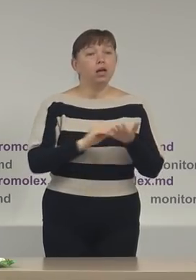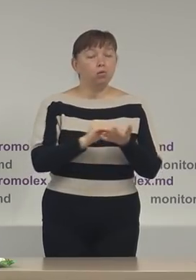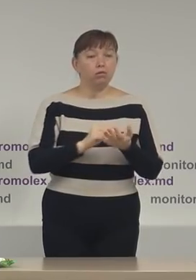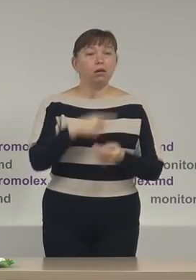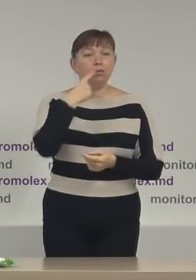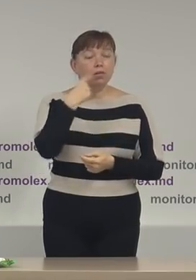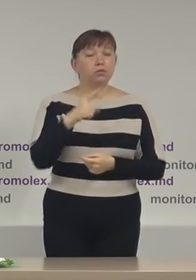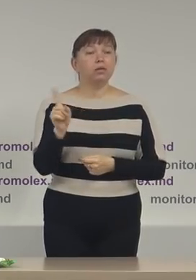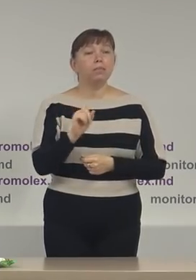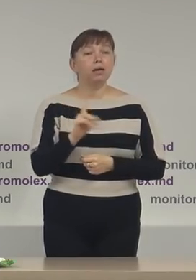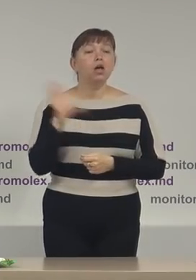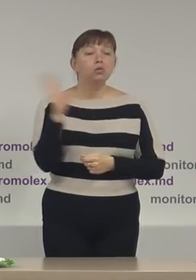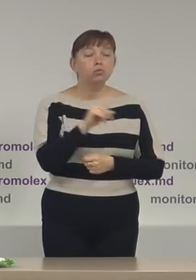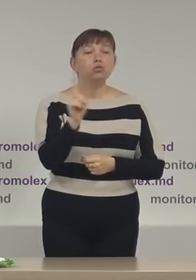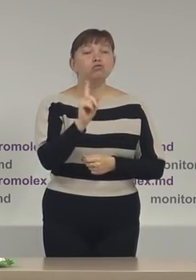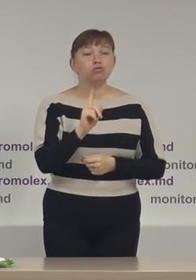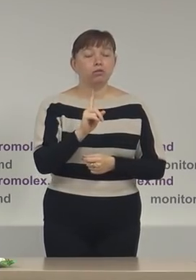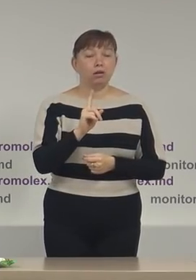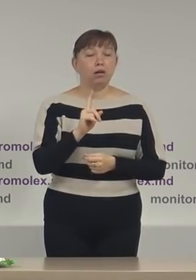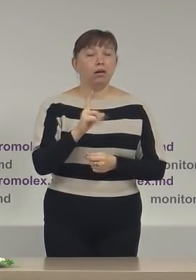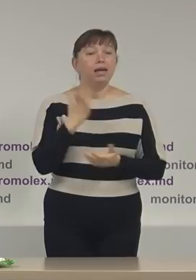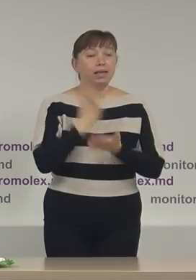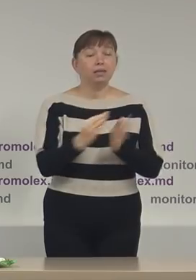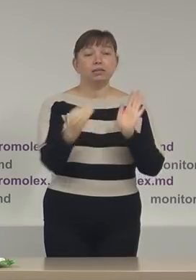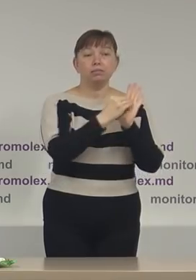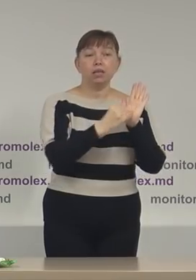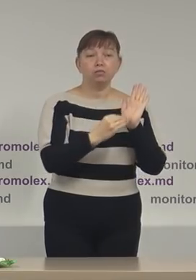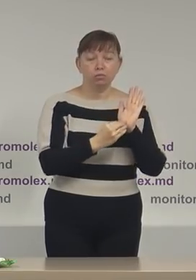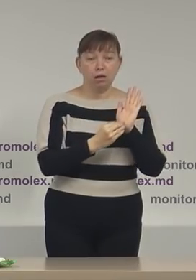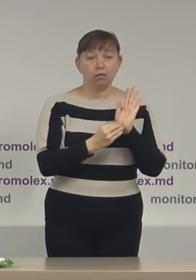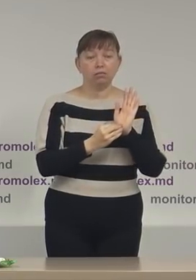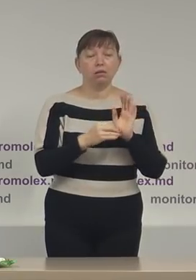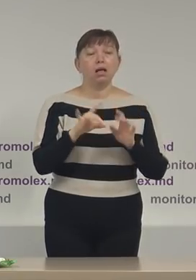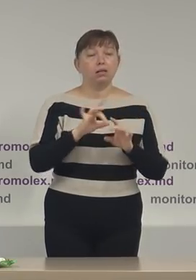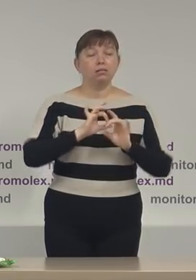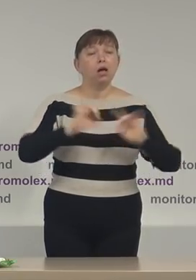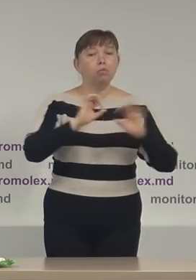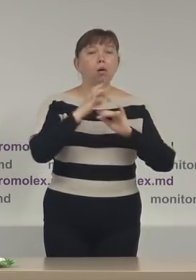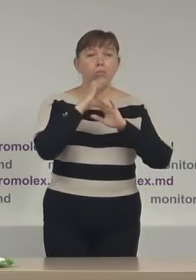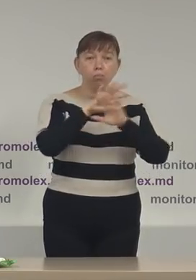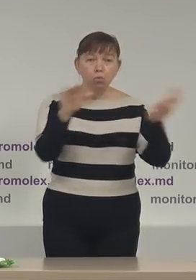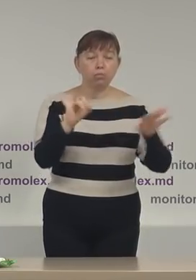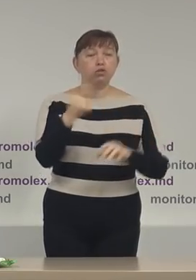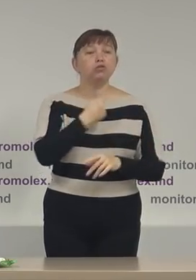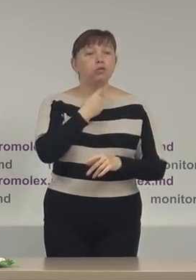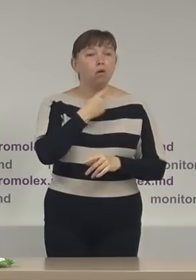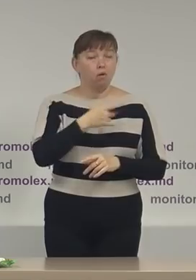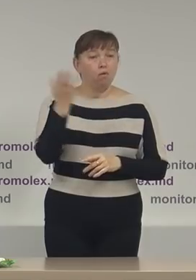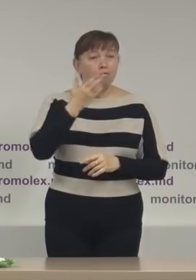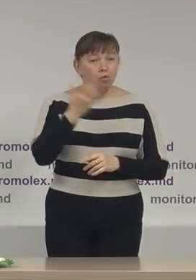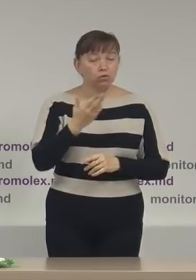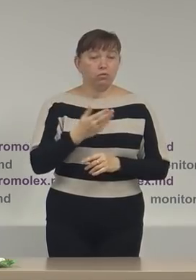menționăm că tot ce este menționat în rapoartele publice și vociferat în cadrul